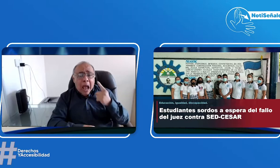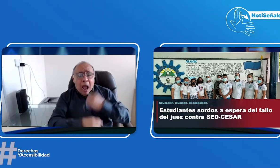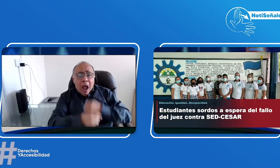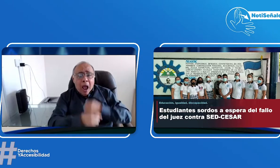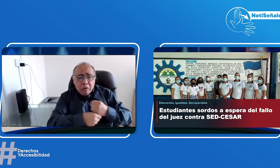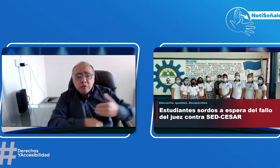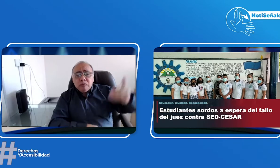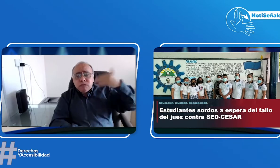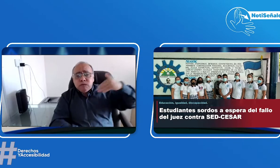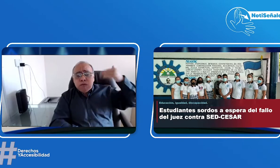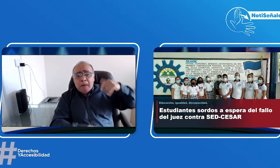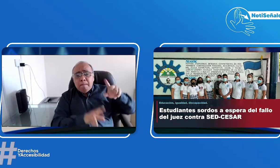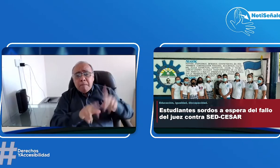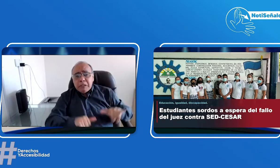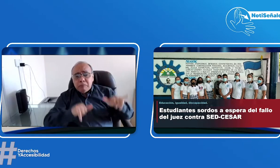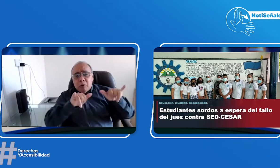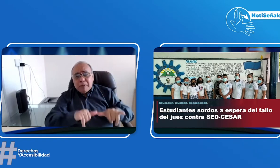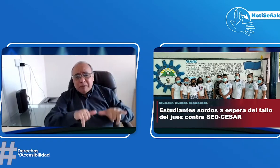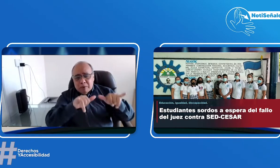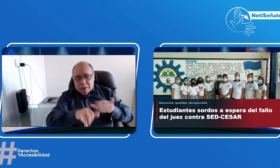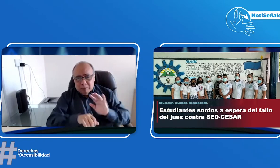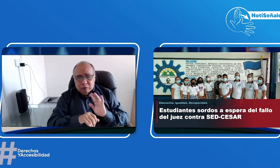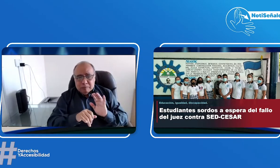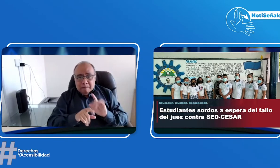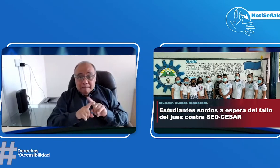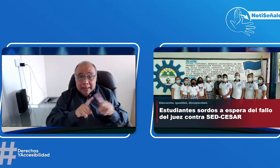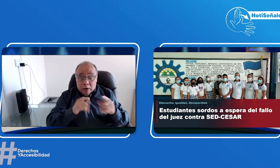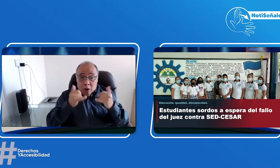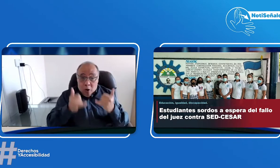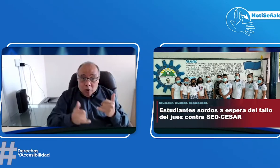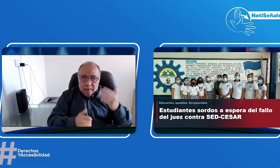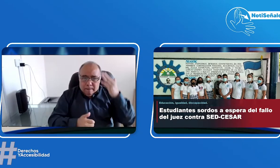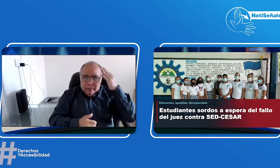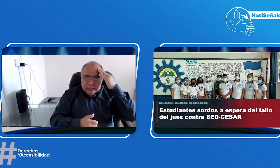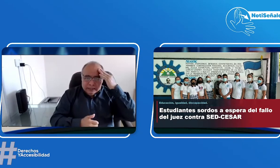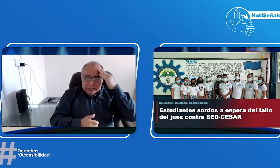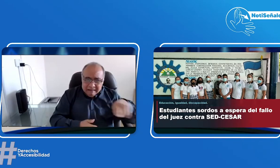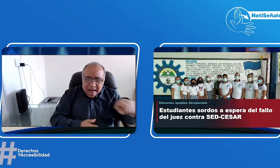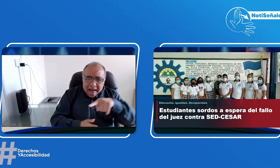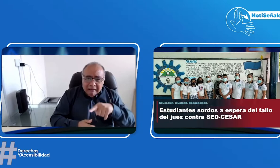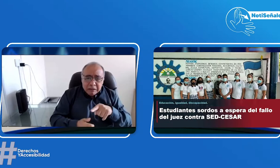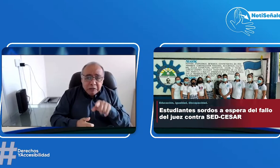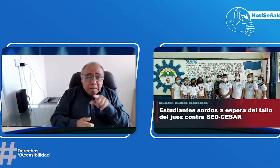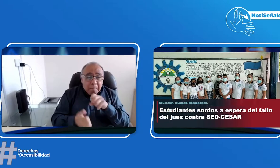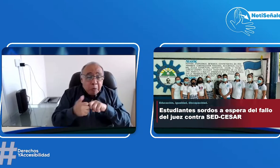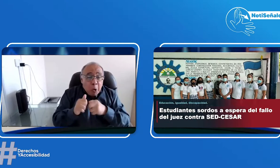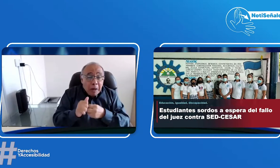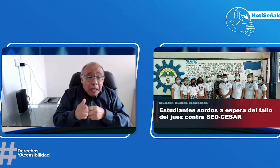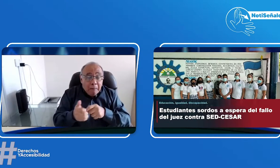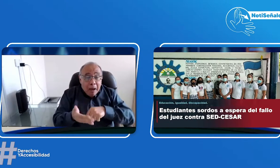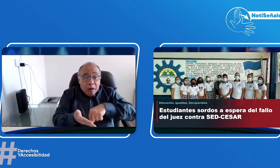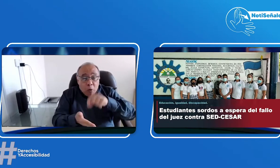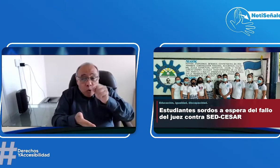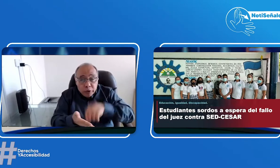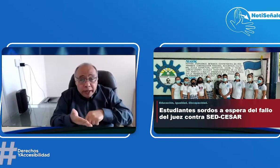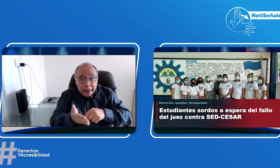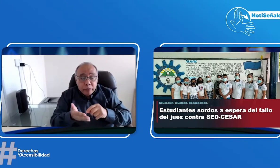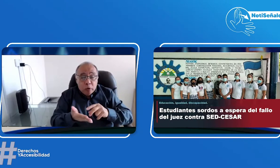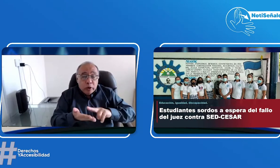elecciones, pero resulta que no es la primera vez que esto sucede, en años anteriores esto también ya había pasado